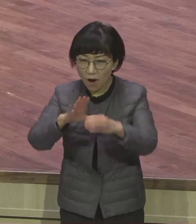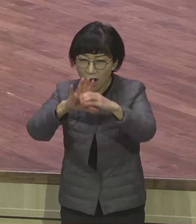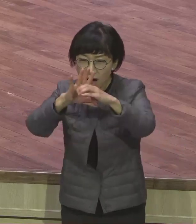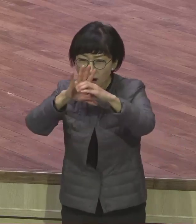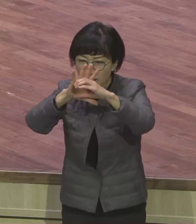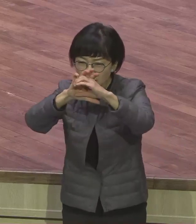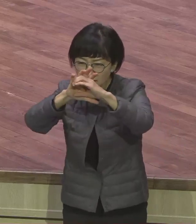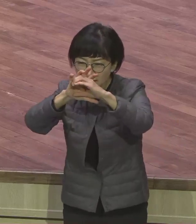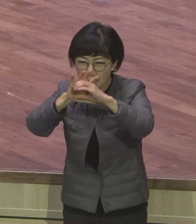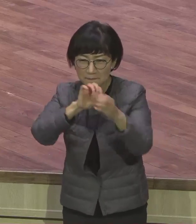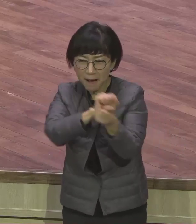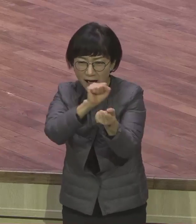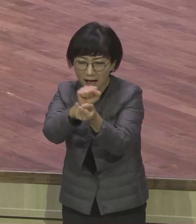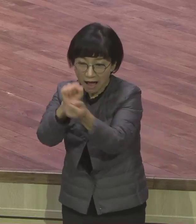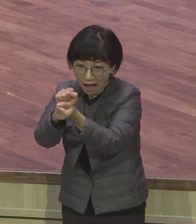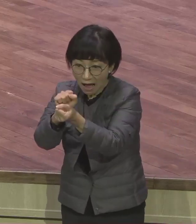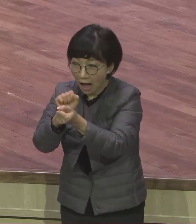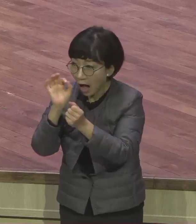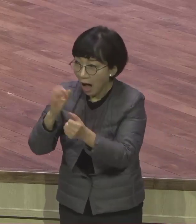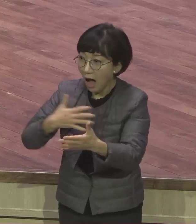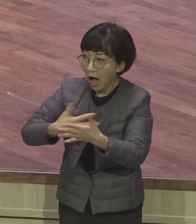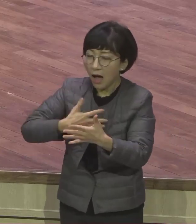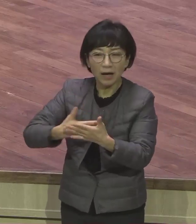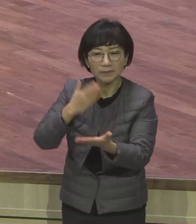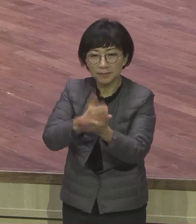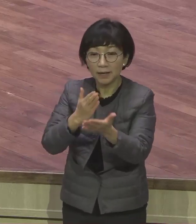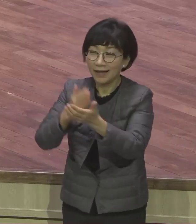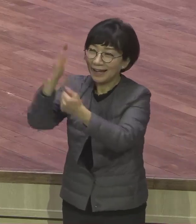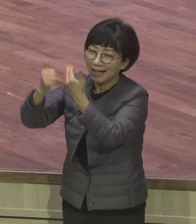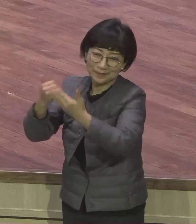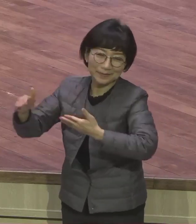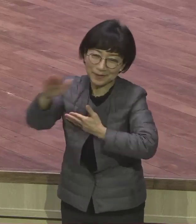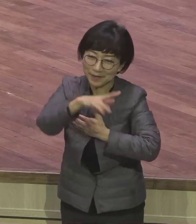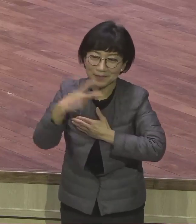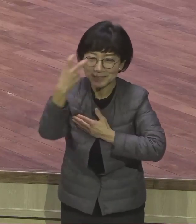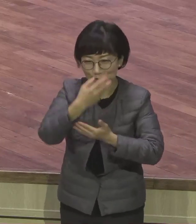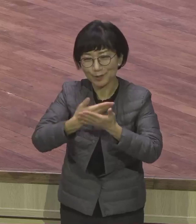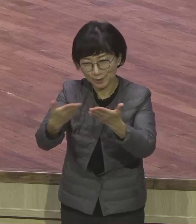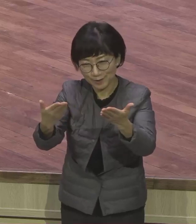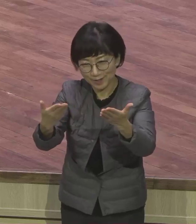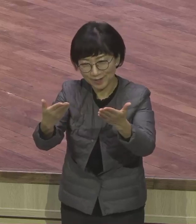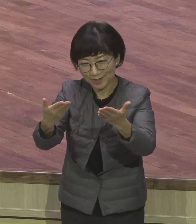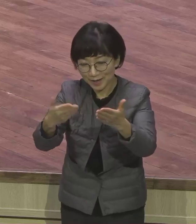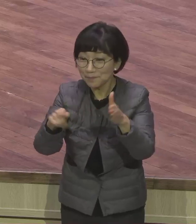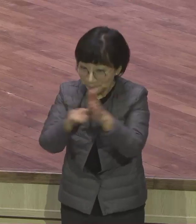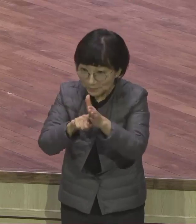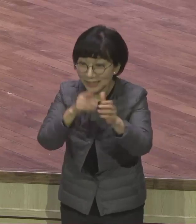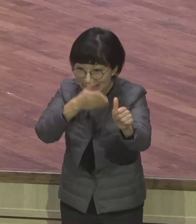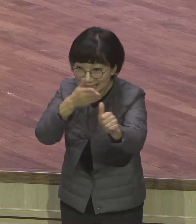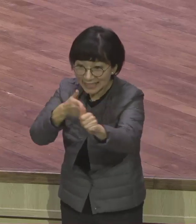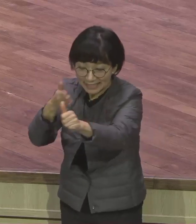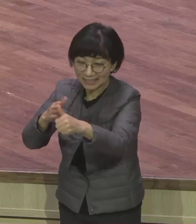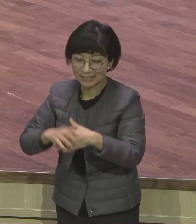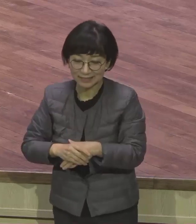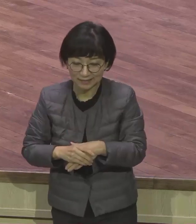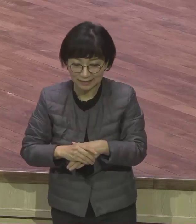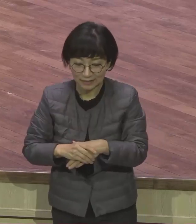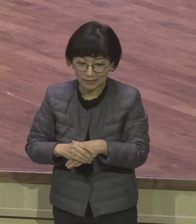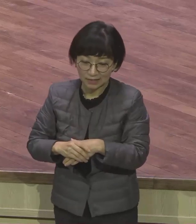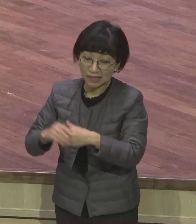불안할 것 없습니다 하나님은 여름을 지켜주실 것입니다 우리 영원을 지켜주실 줄 믿으시기 바랍니다 하나님이여 이 나라를 지켜주시옵시고